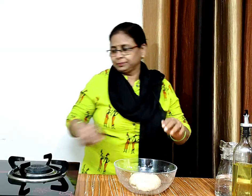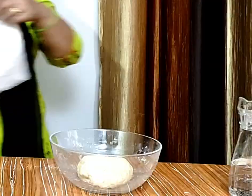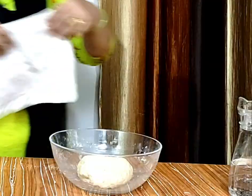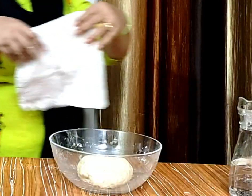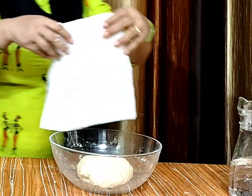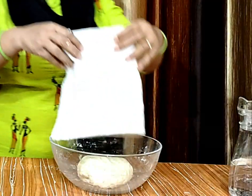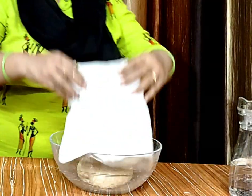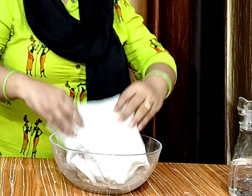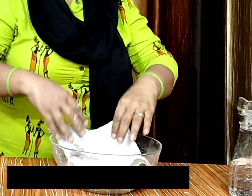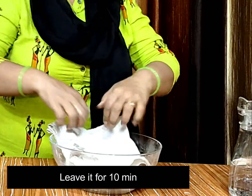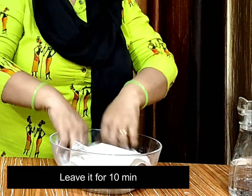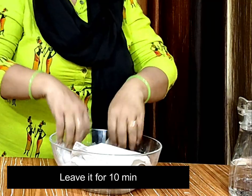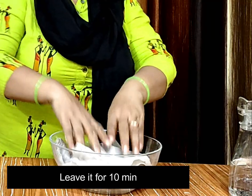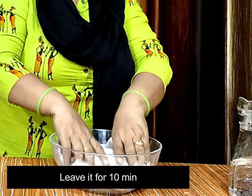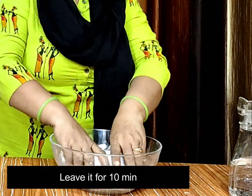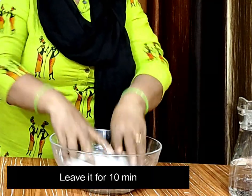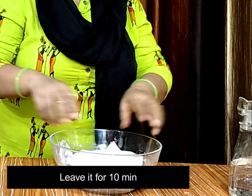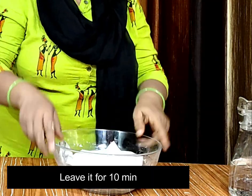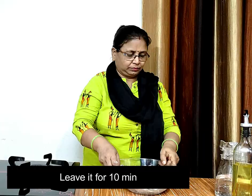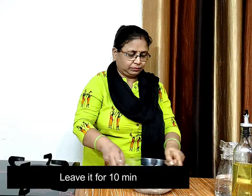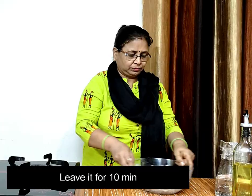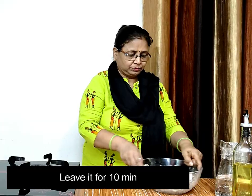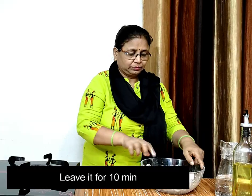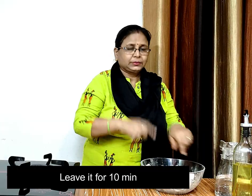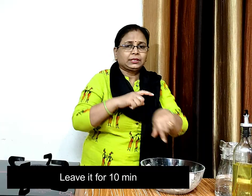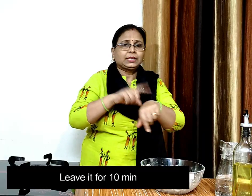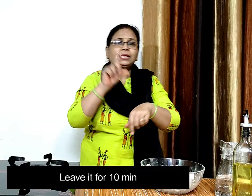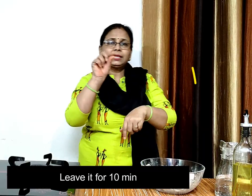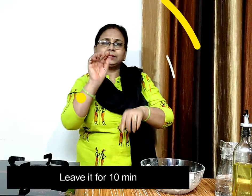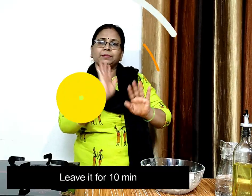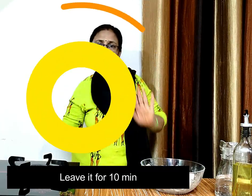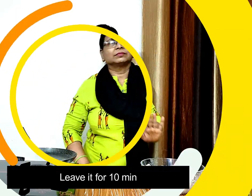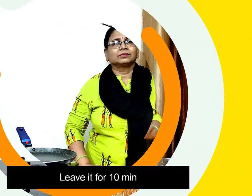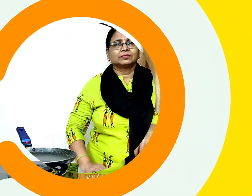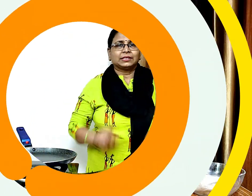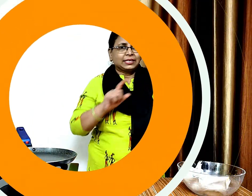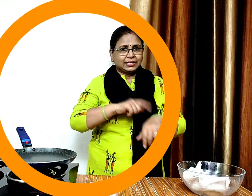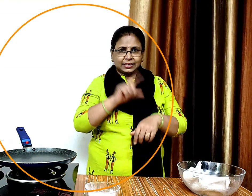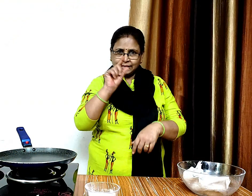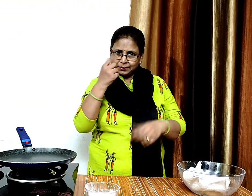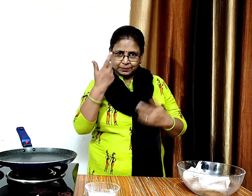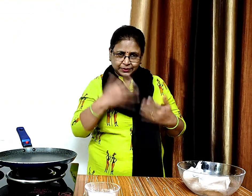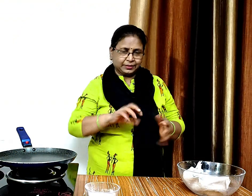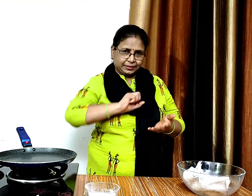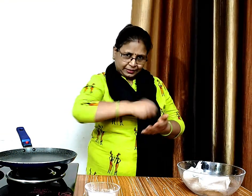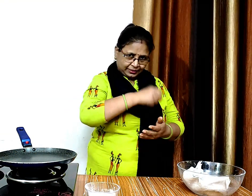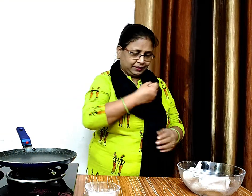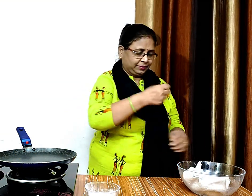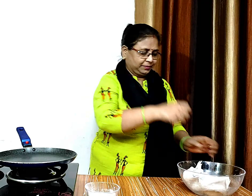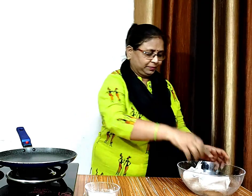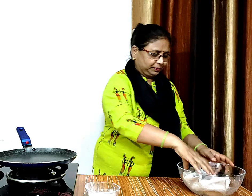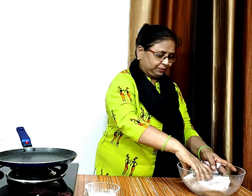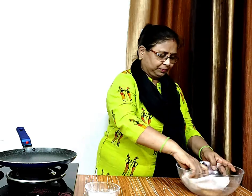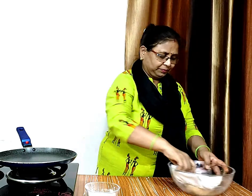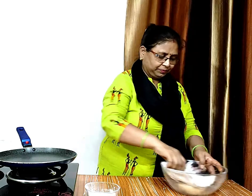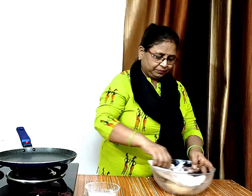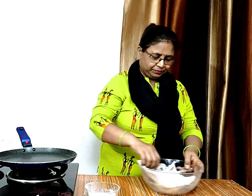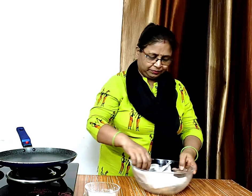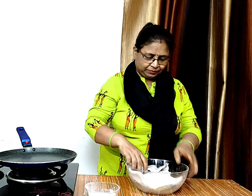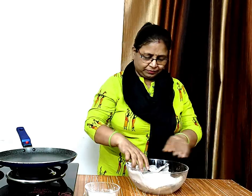अब इसे एक कपड़े से डग देंगे और इसे दस पत के लिए इसे ये छोड़ देंगे 10 पत हो गई हैं एक बाडो को